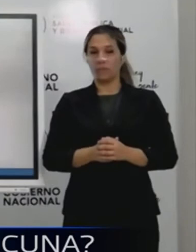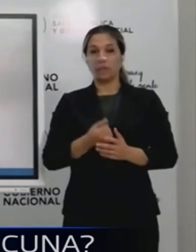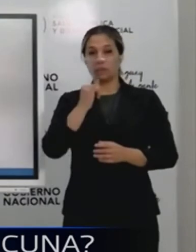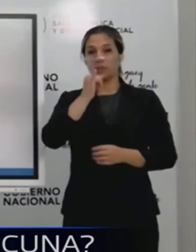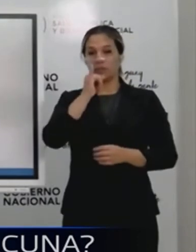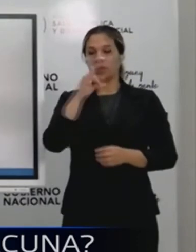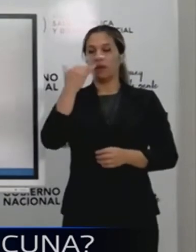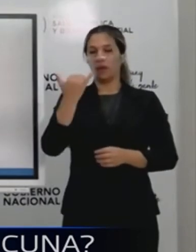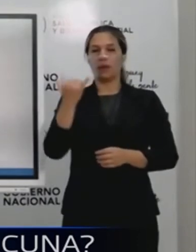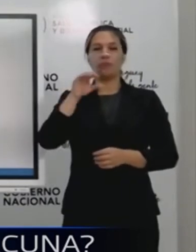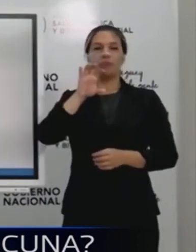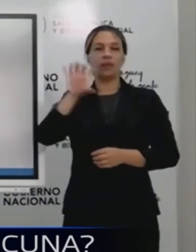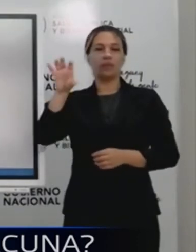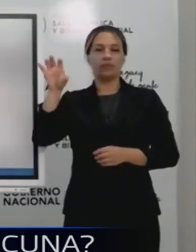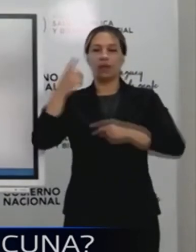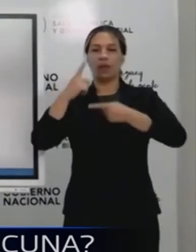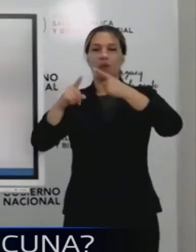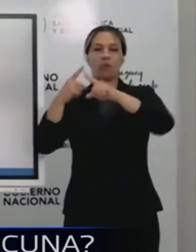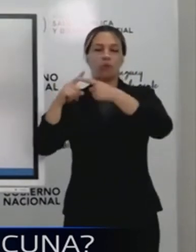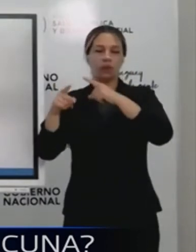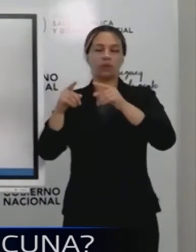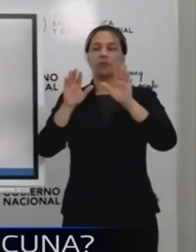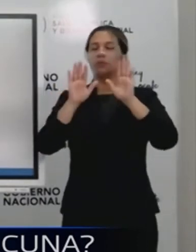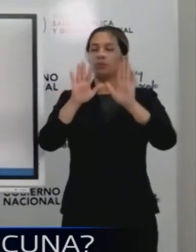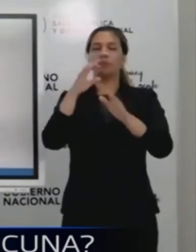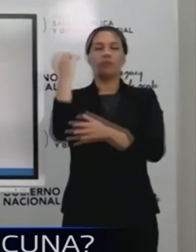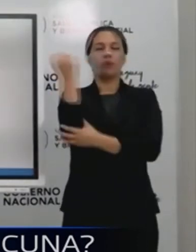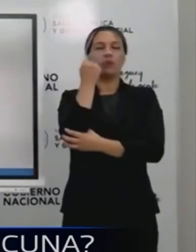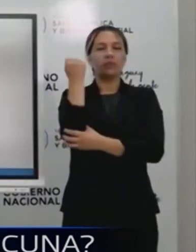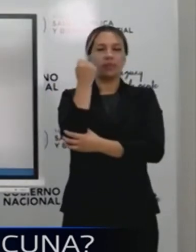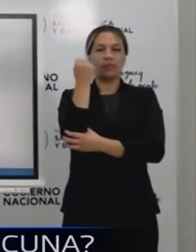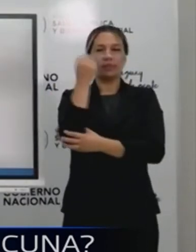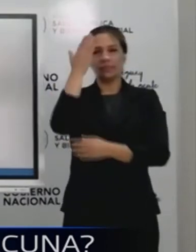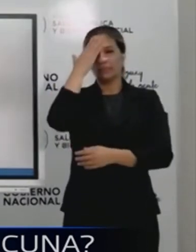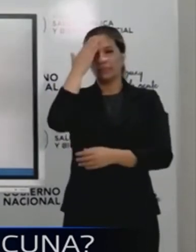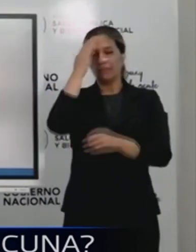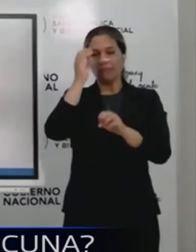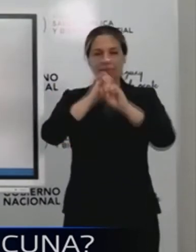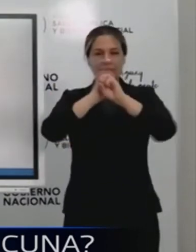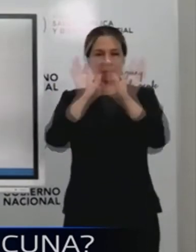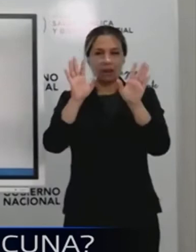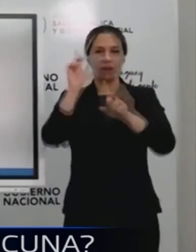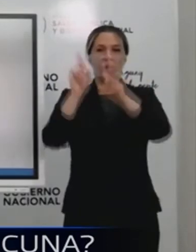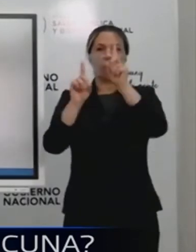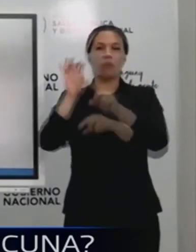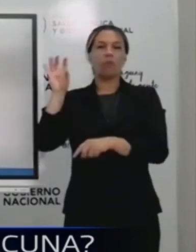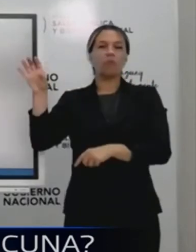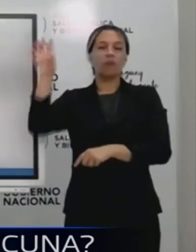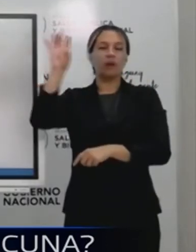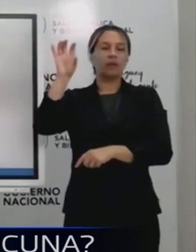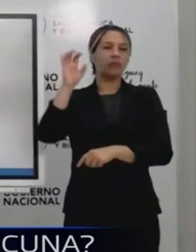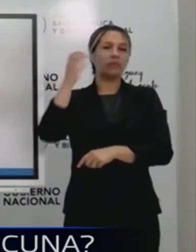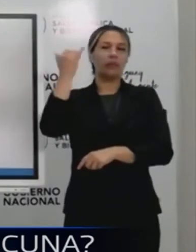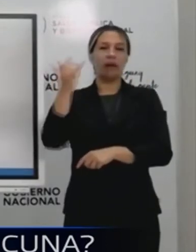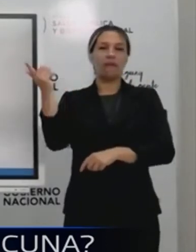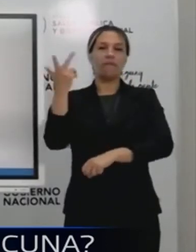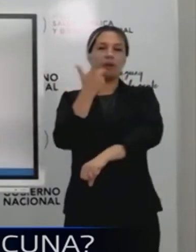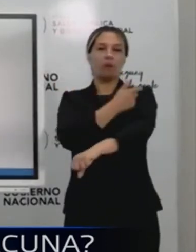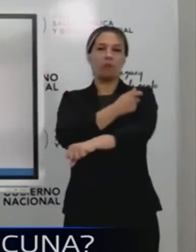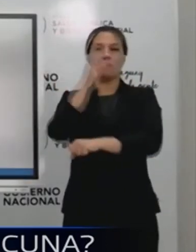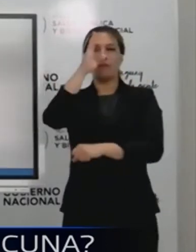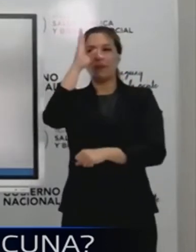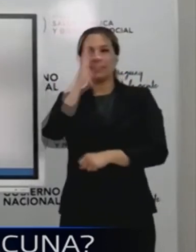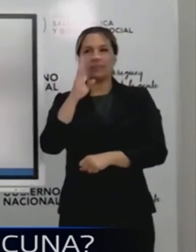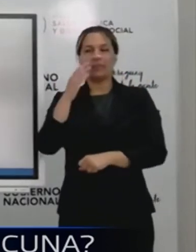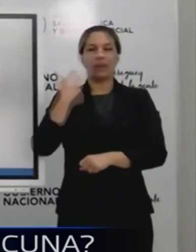haciendo ese tipo de medidas, pero es muy importante definir que hay países que están anticipando vacunas como Brasil,